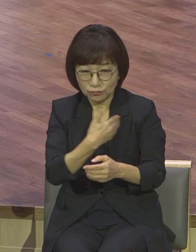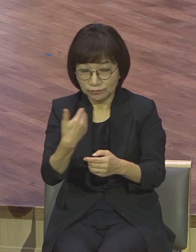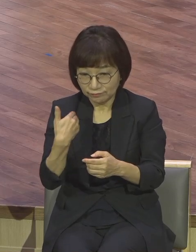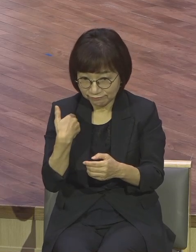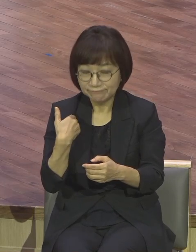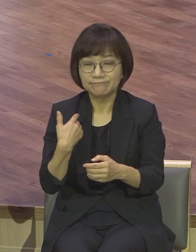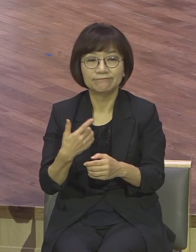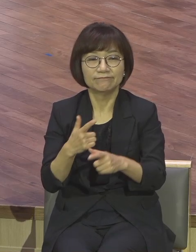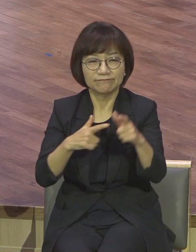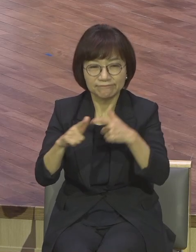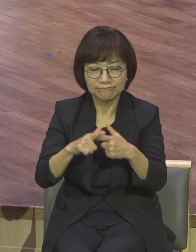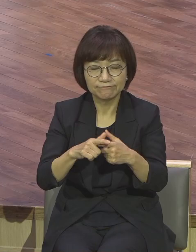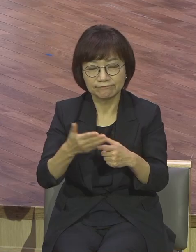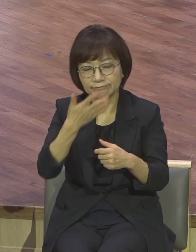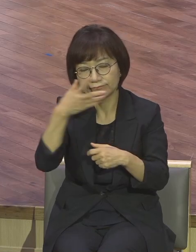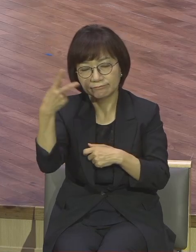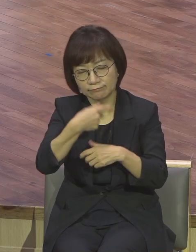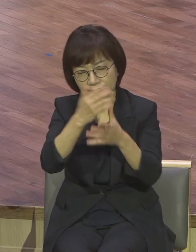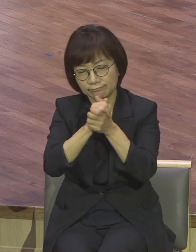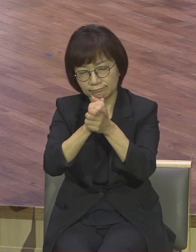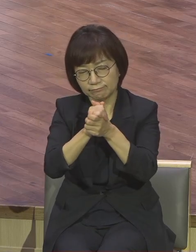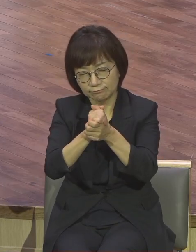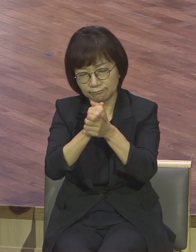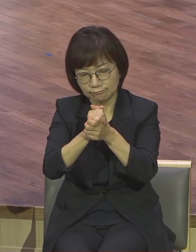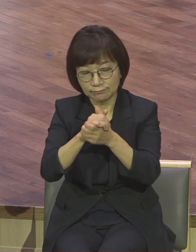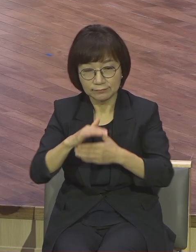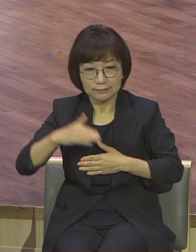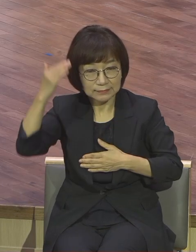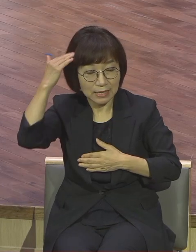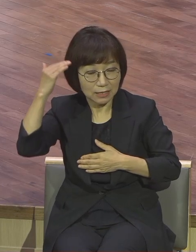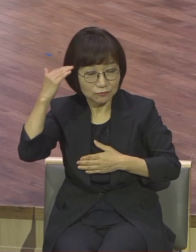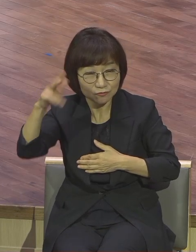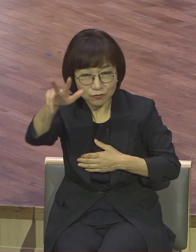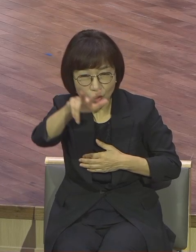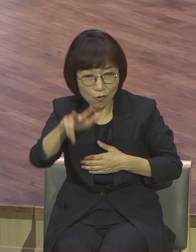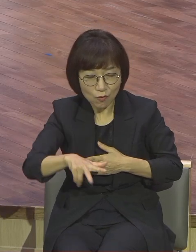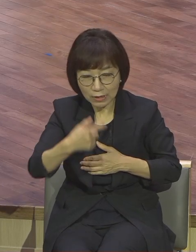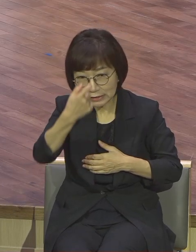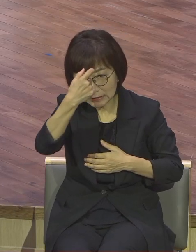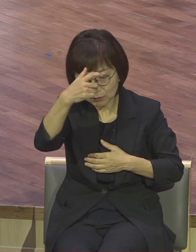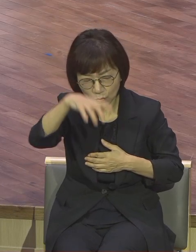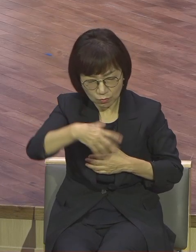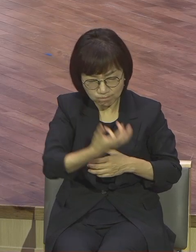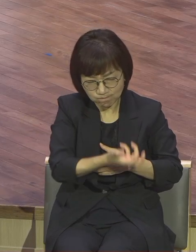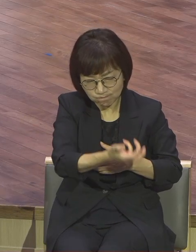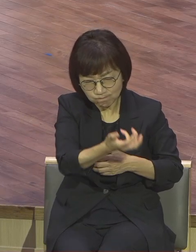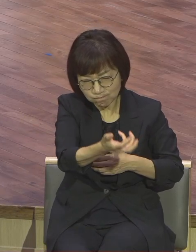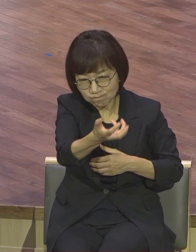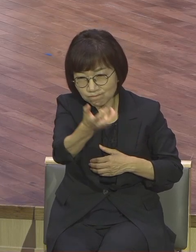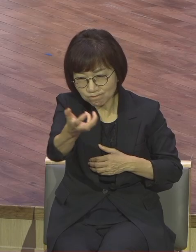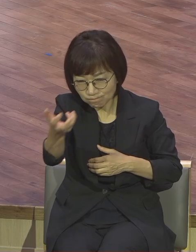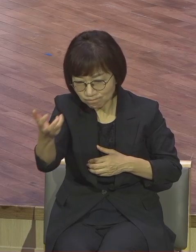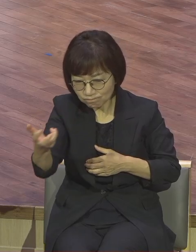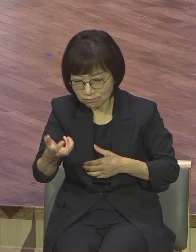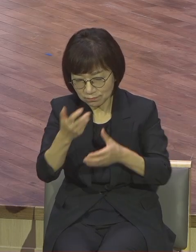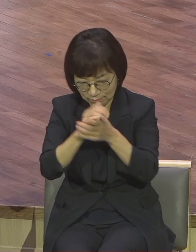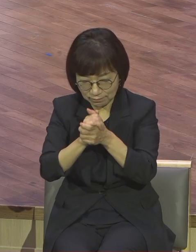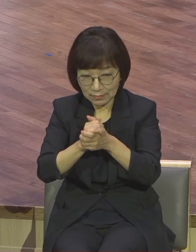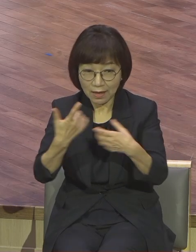그러면 대한민국 기도원 안 가고는 기도원이 없어요 그런데 그냥 평생도 때 집사 때 청립장 때